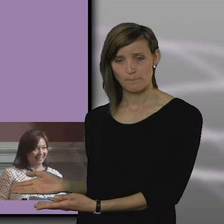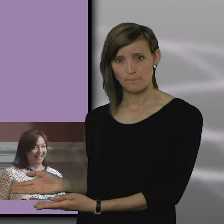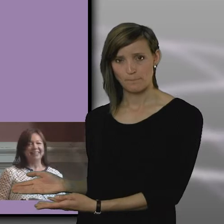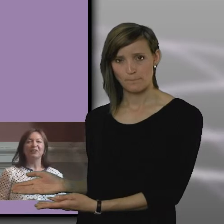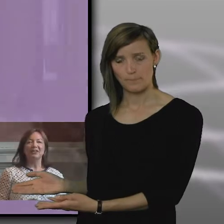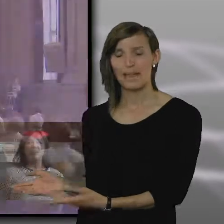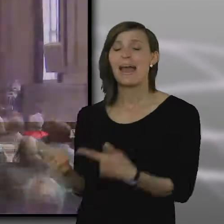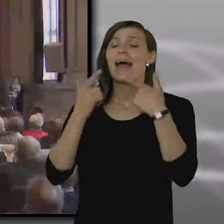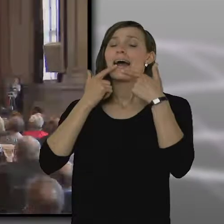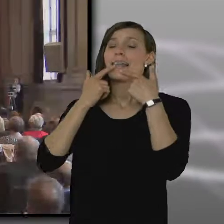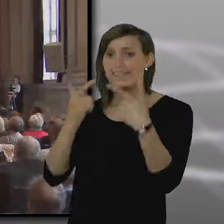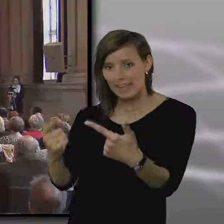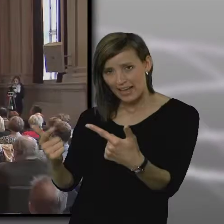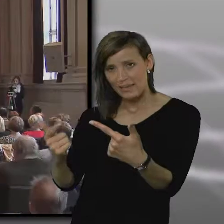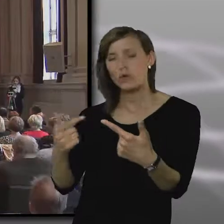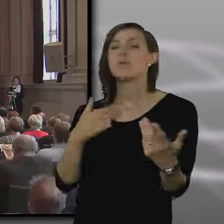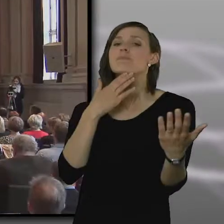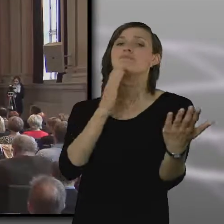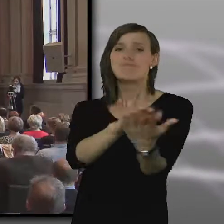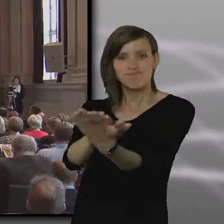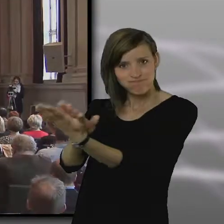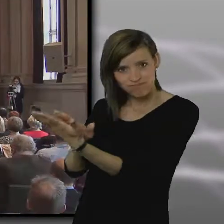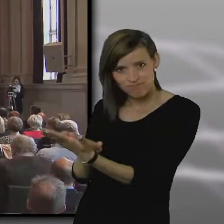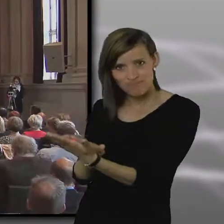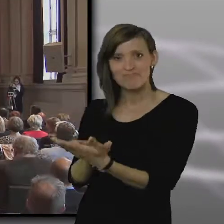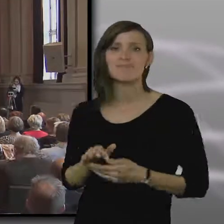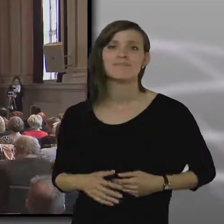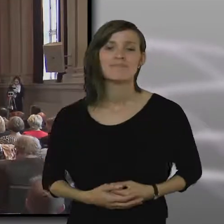tack till er och en applåd för dem tycker jag. till elever personal